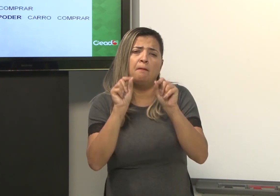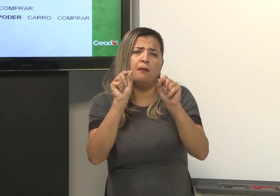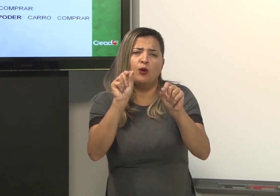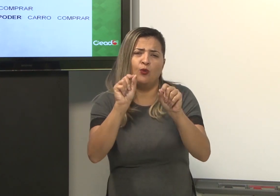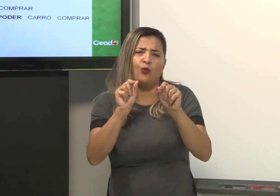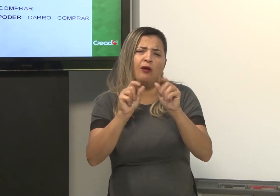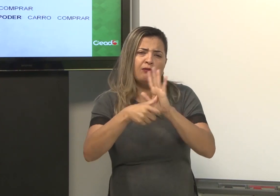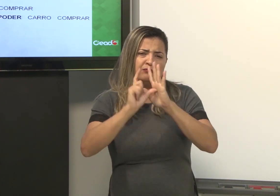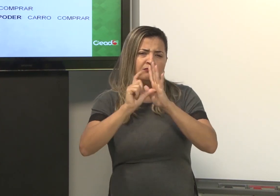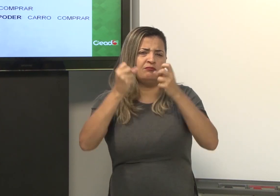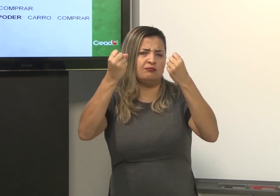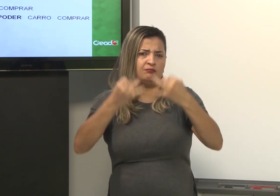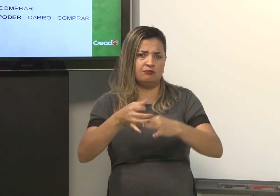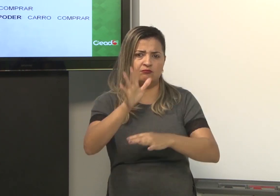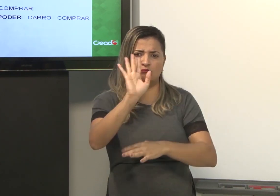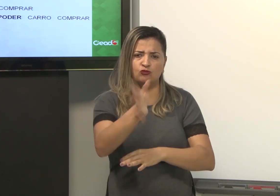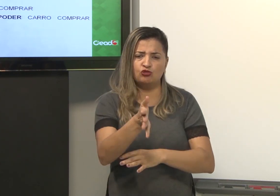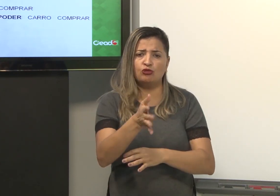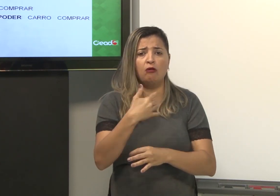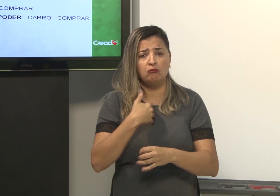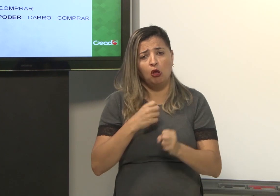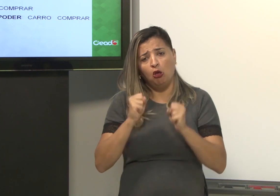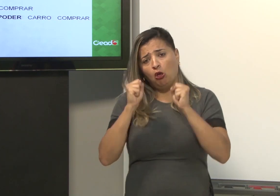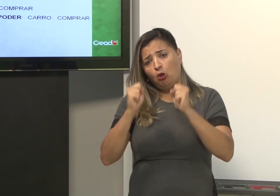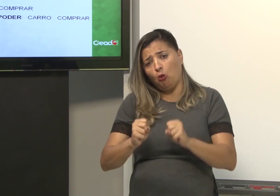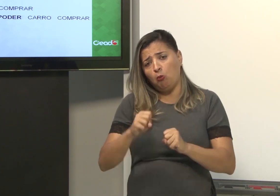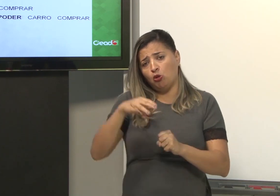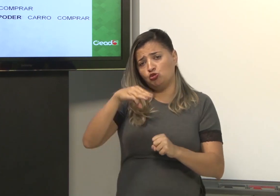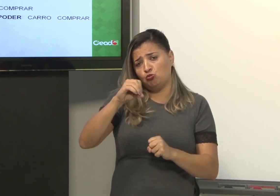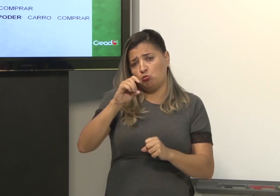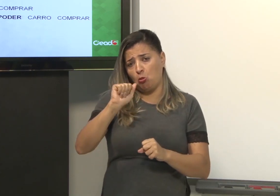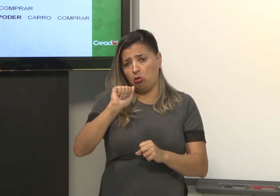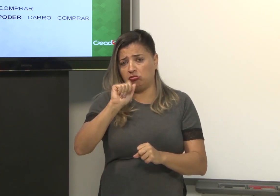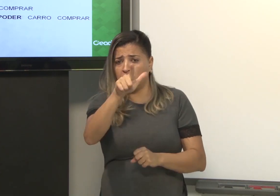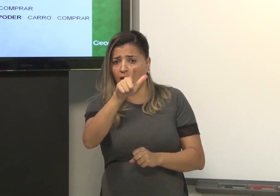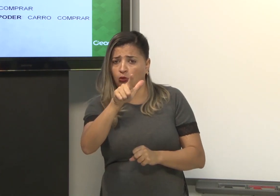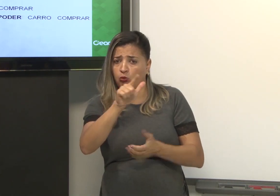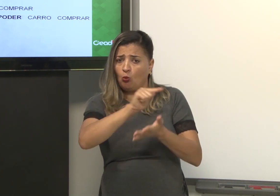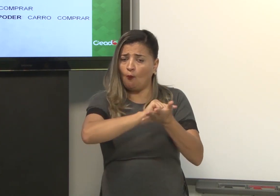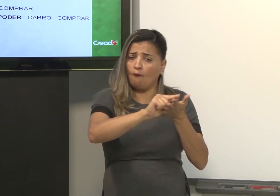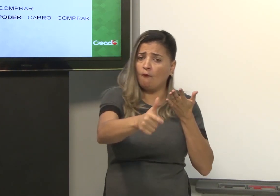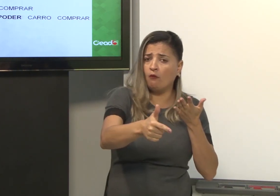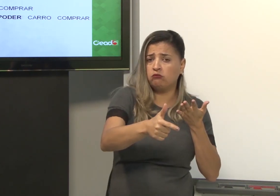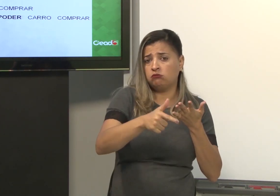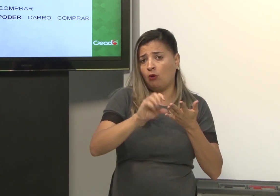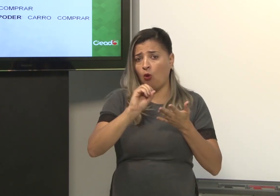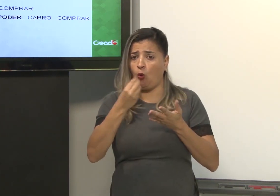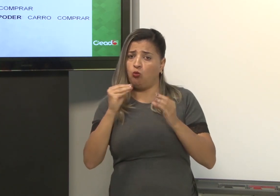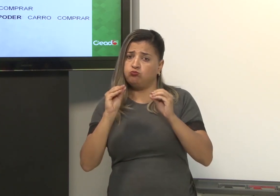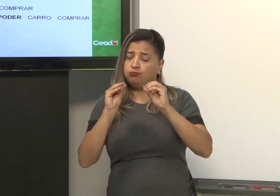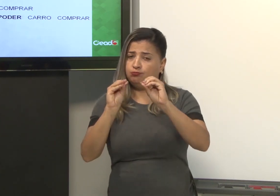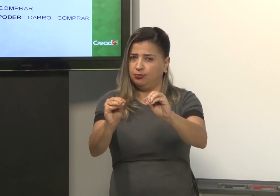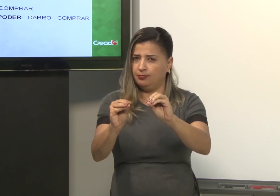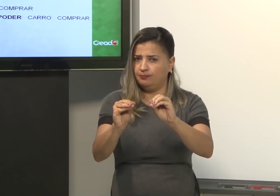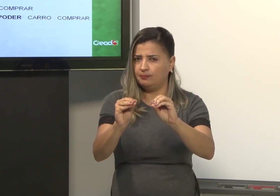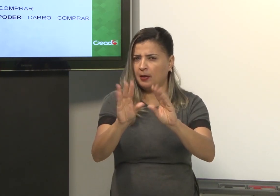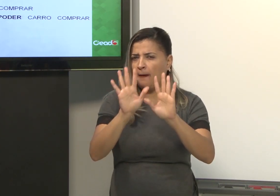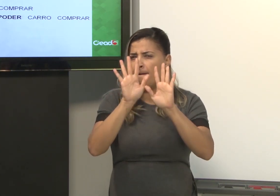Então, nós já explicamos um pouquinho antes. Você pode usar o verbo modal. Ou não. Tem uma categoria